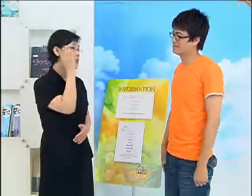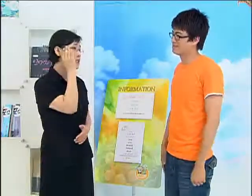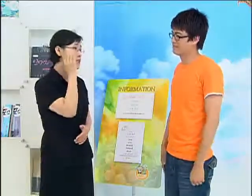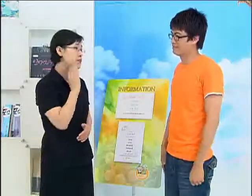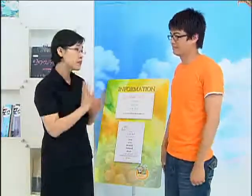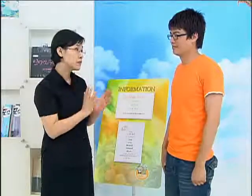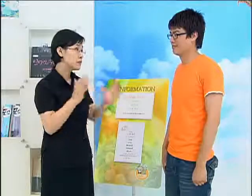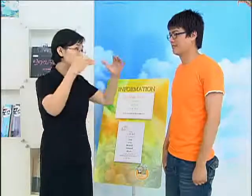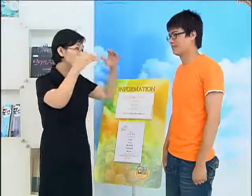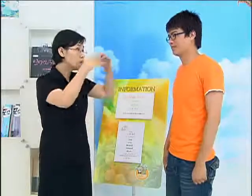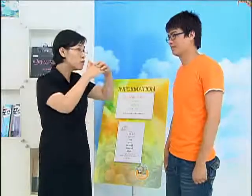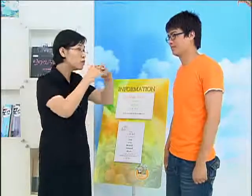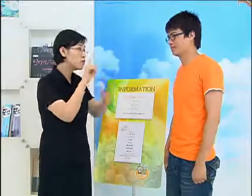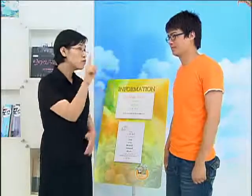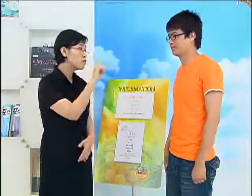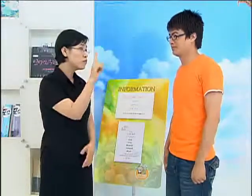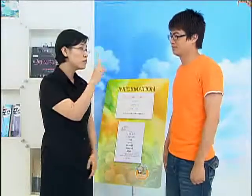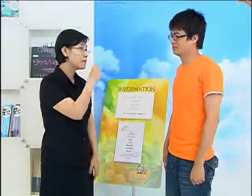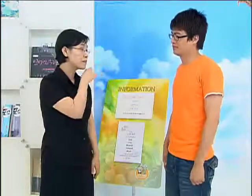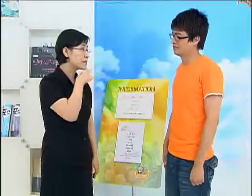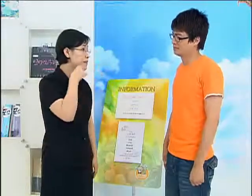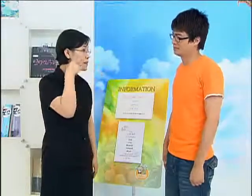김치는 무슨 맛입니까?